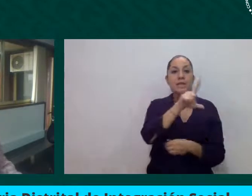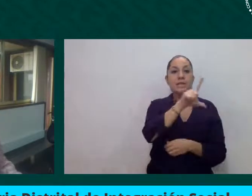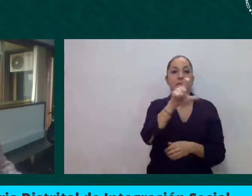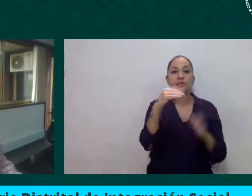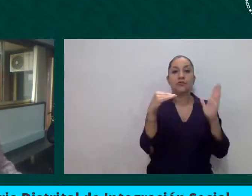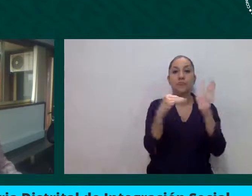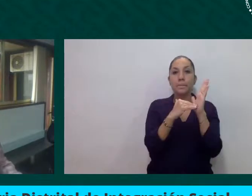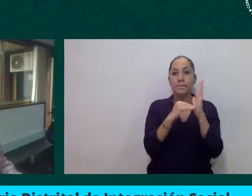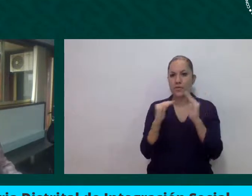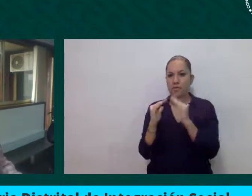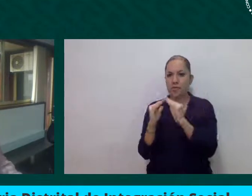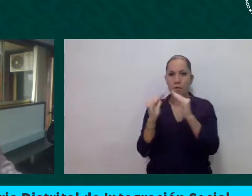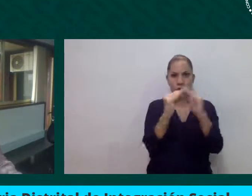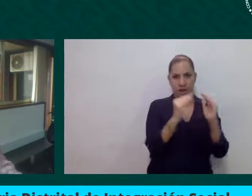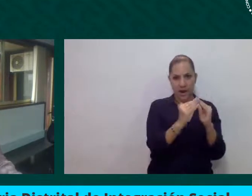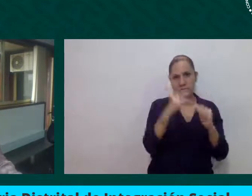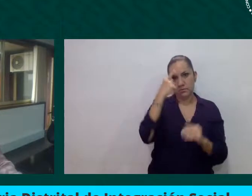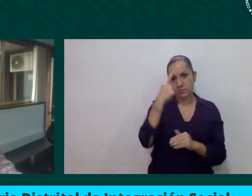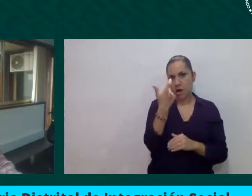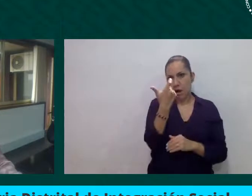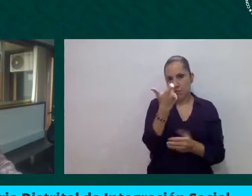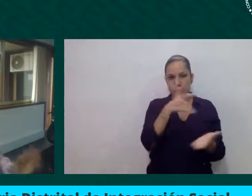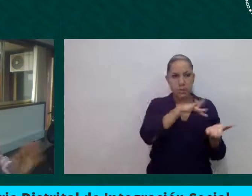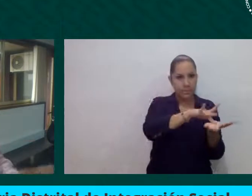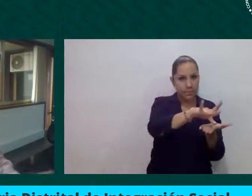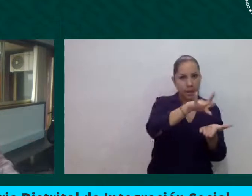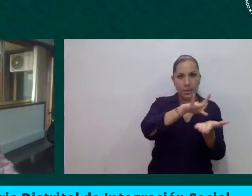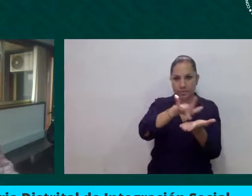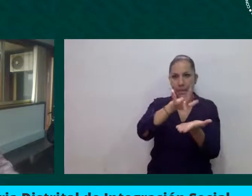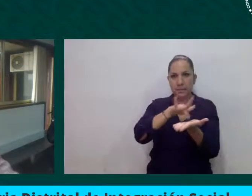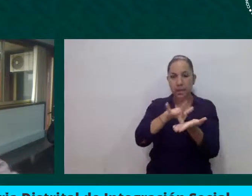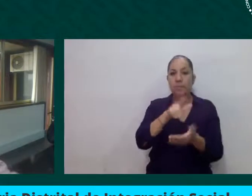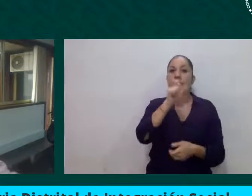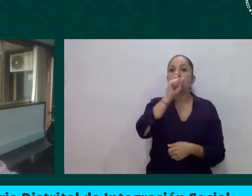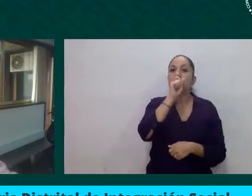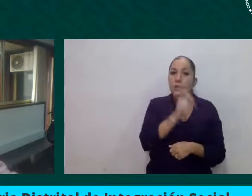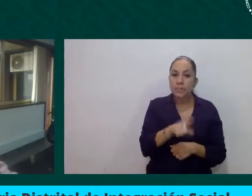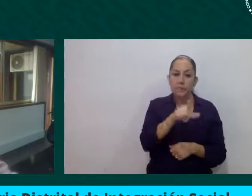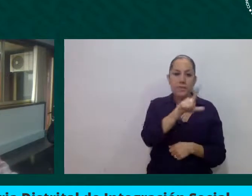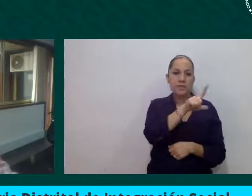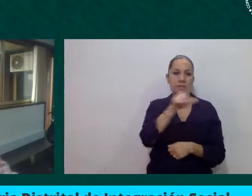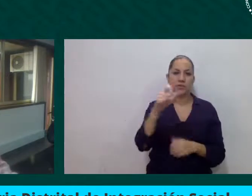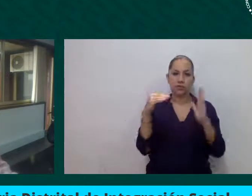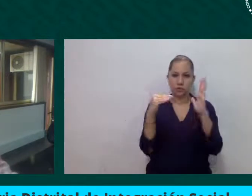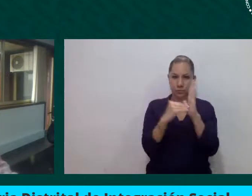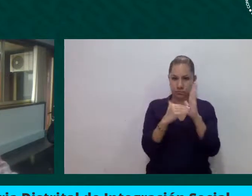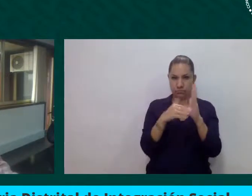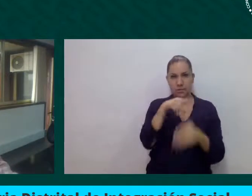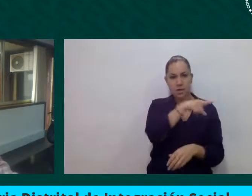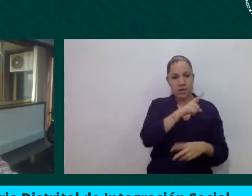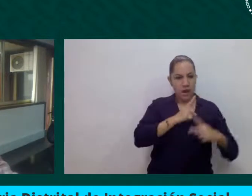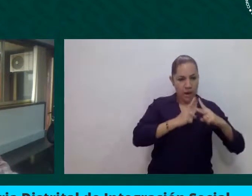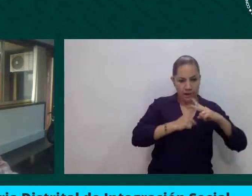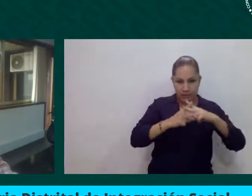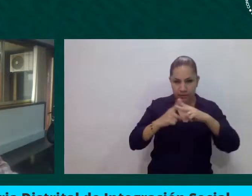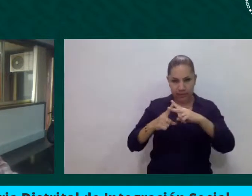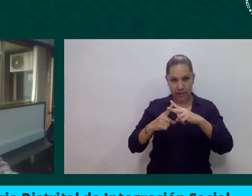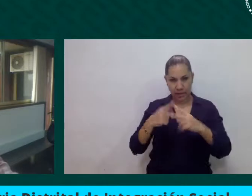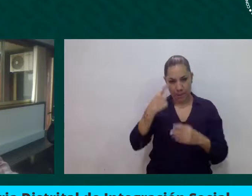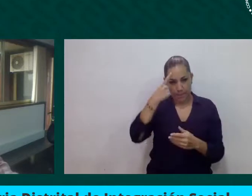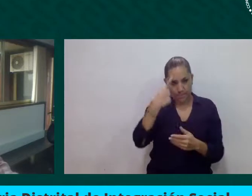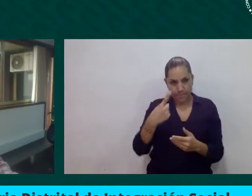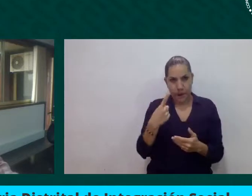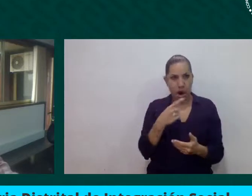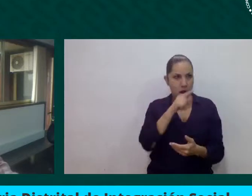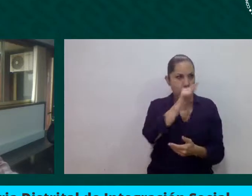700 mil entrega de mercados puerta a puerta y a través de los listados